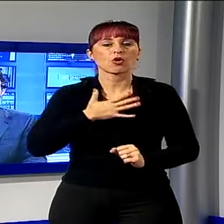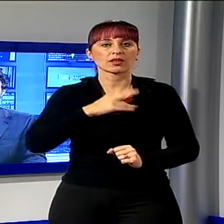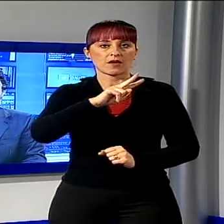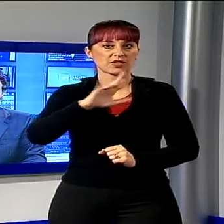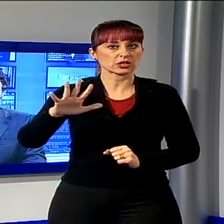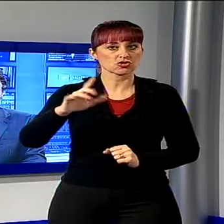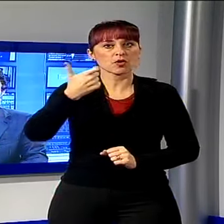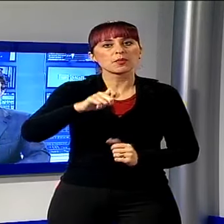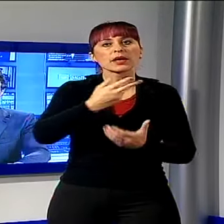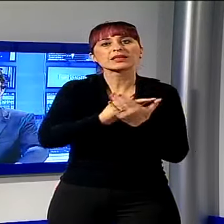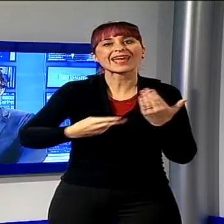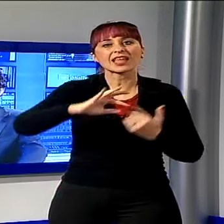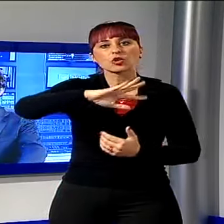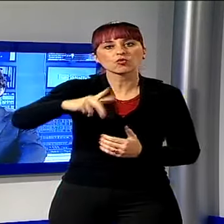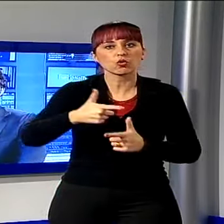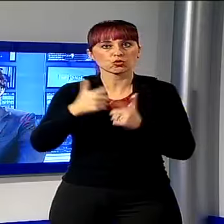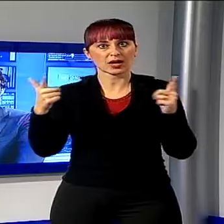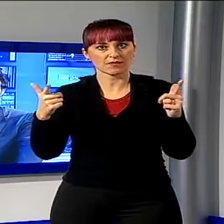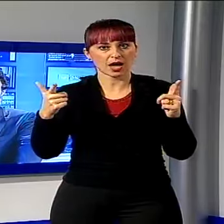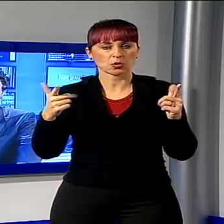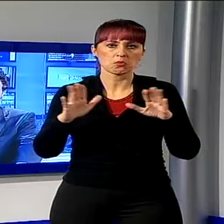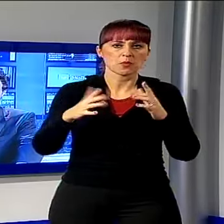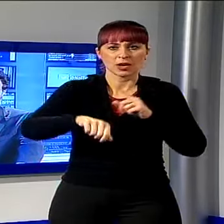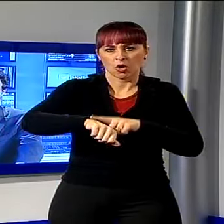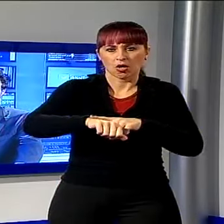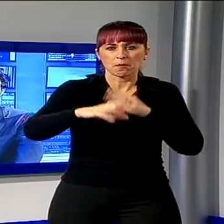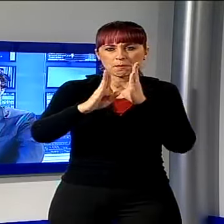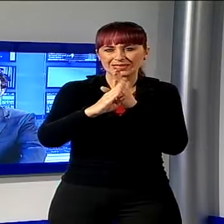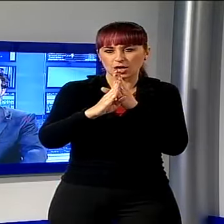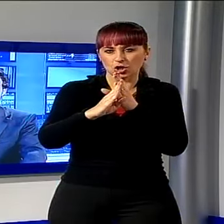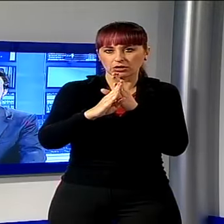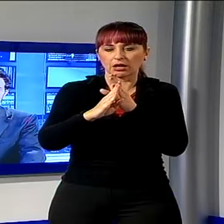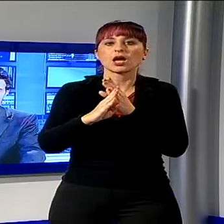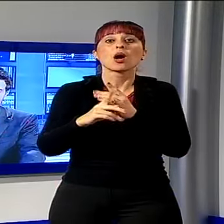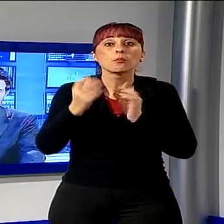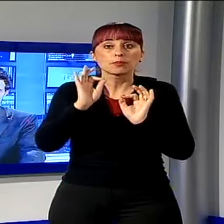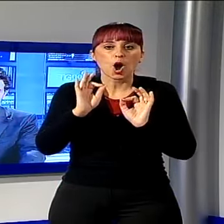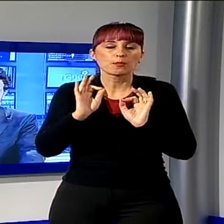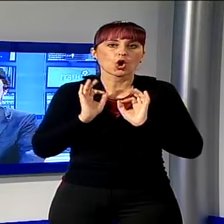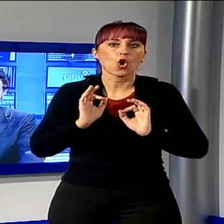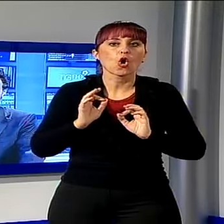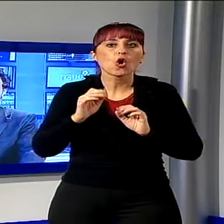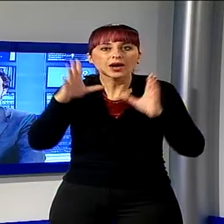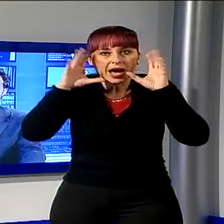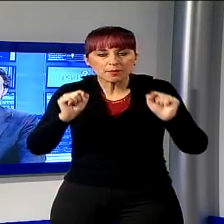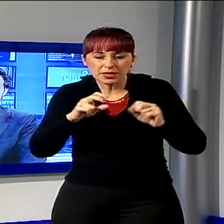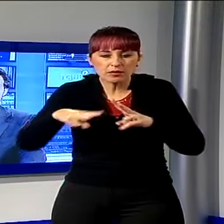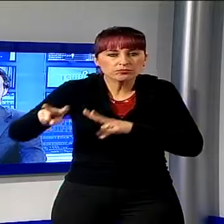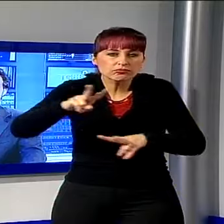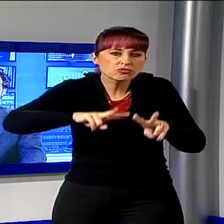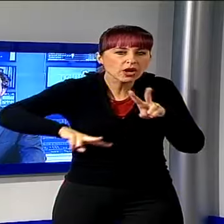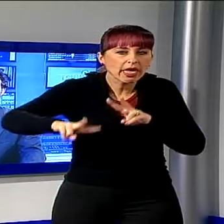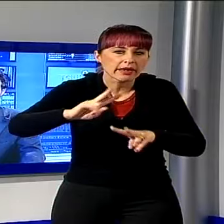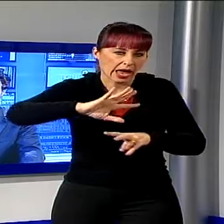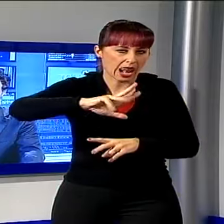tentato furto aggravato. Intorno alla mezzanotte, durante un servizio mirato contro i furti, militari sono intervenuti